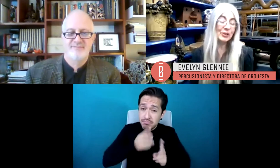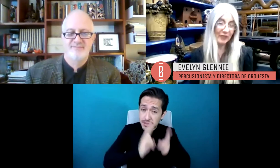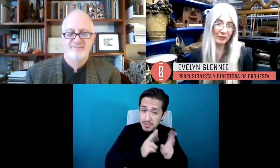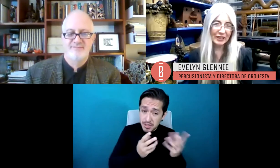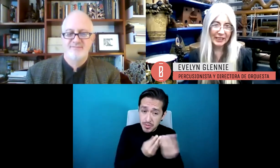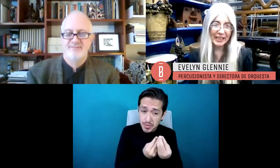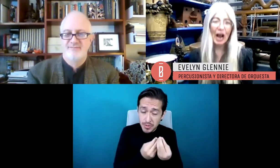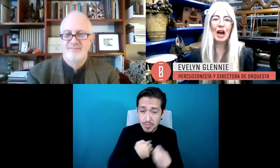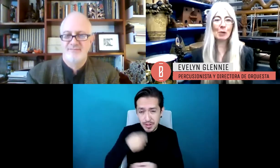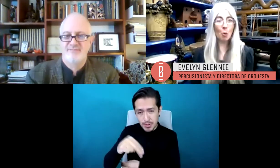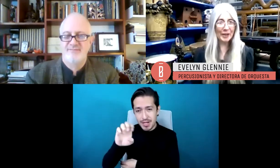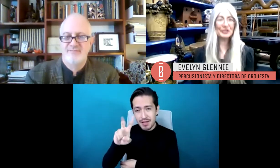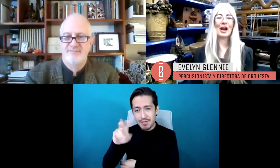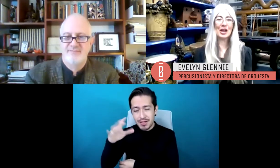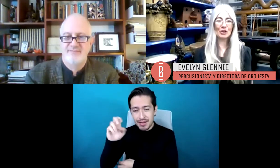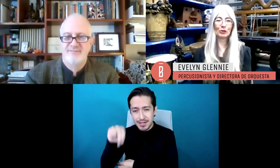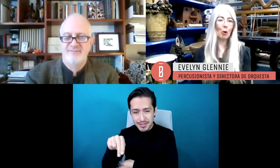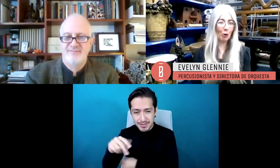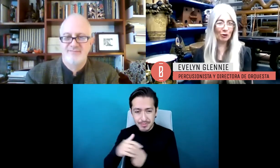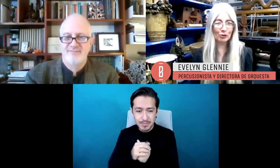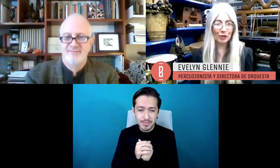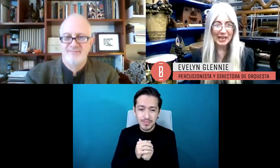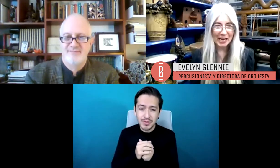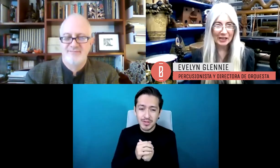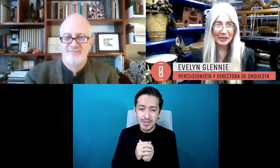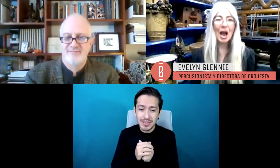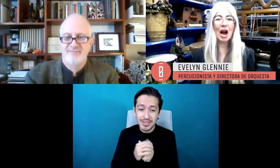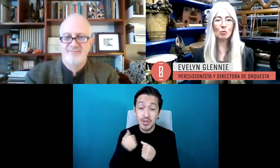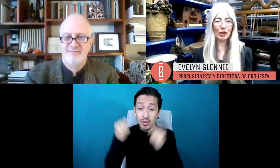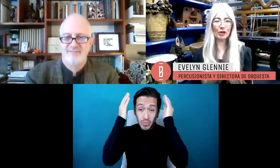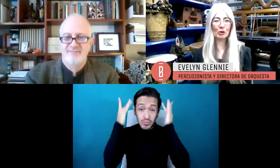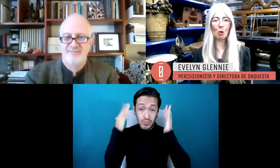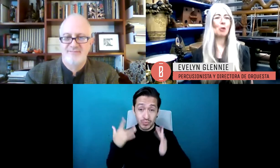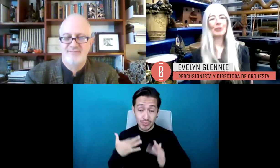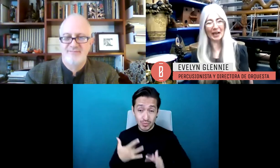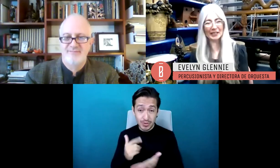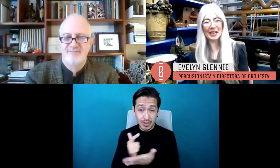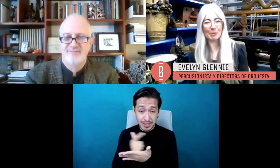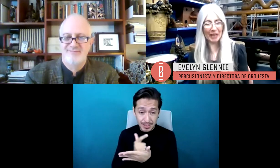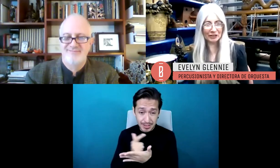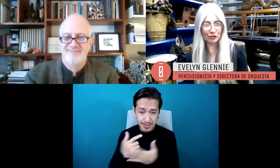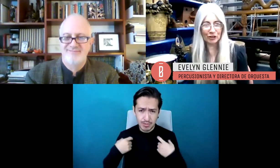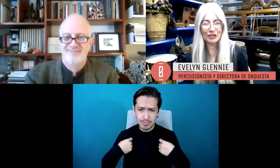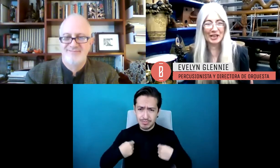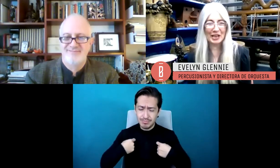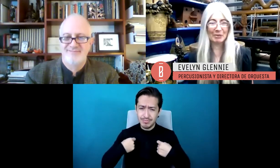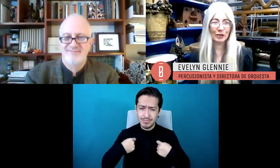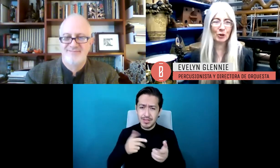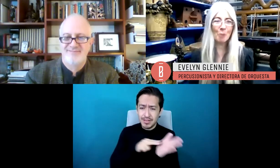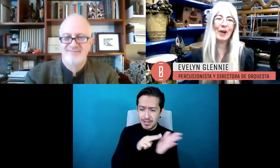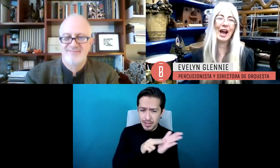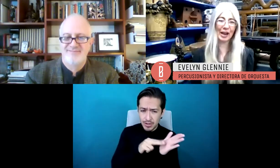discusión juntos. Yo soy Evelyn Glennie, tengo tez blanca, tengo pelo cano largo, estoy vestida de